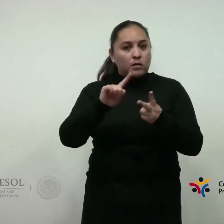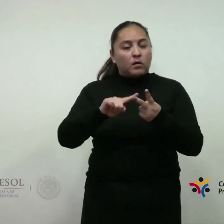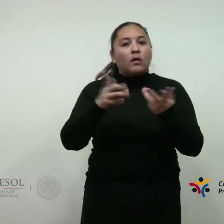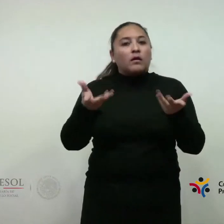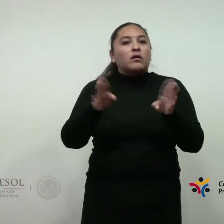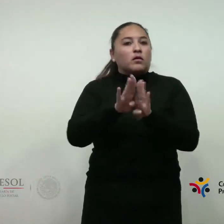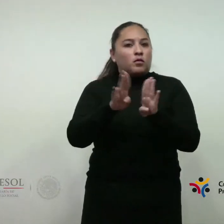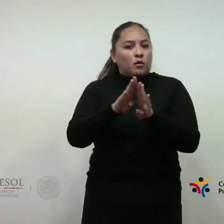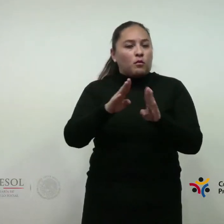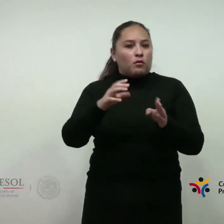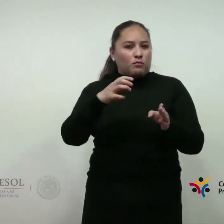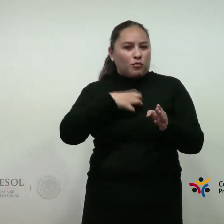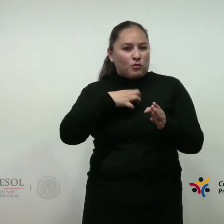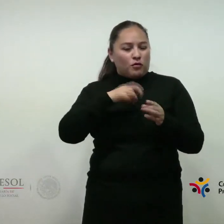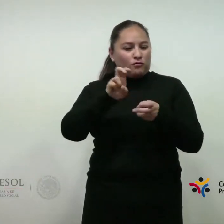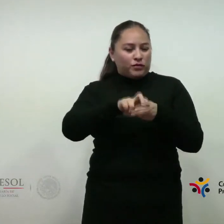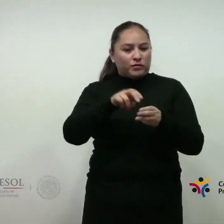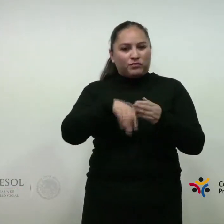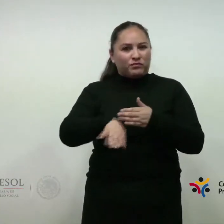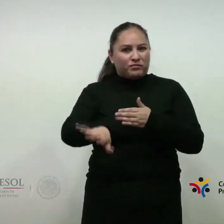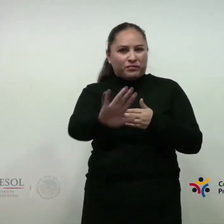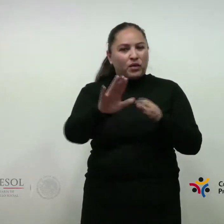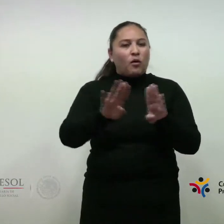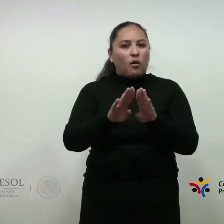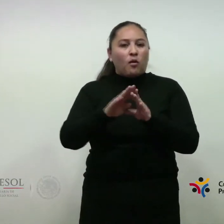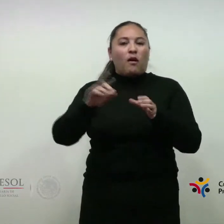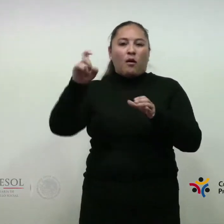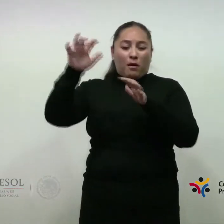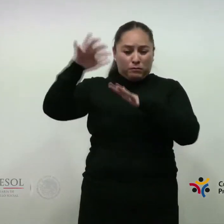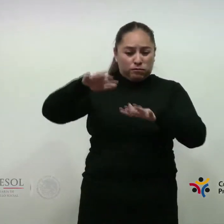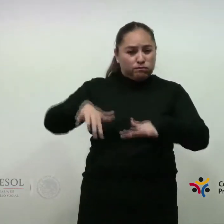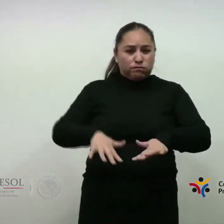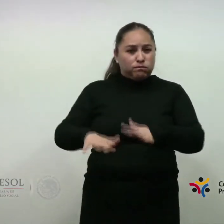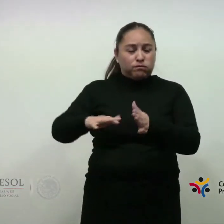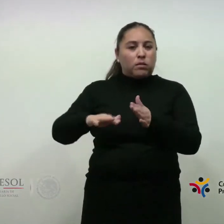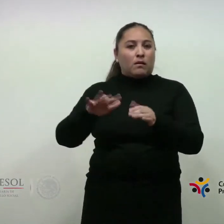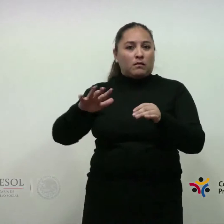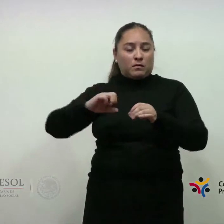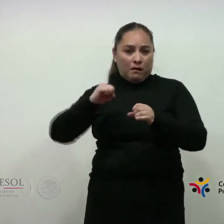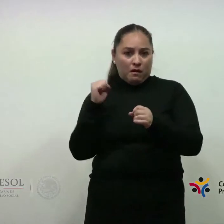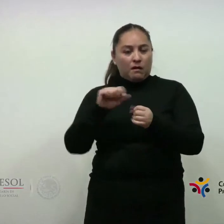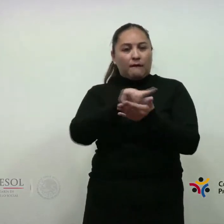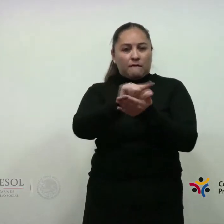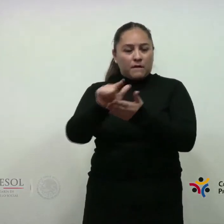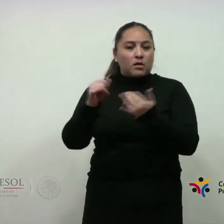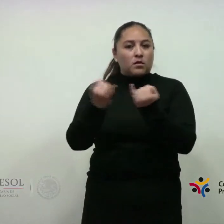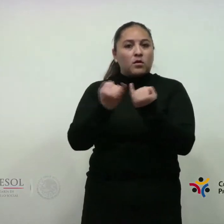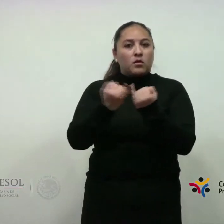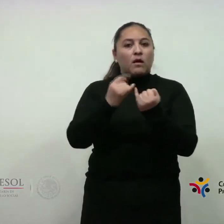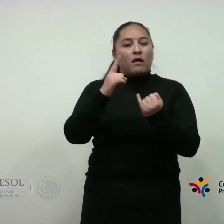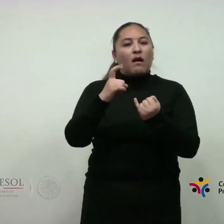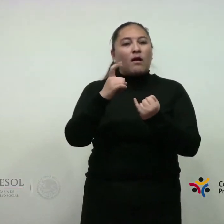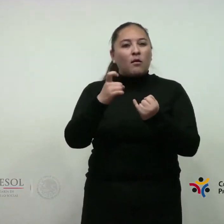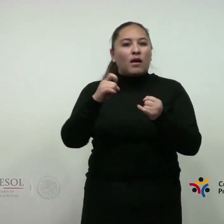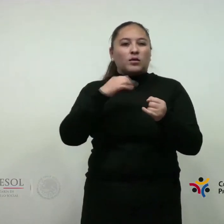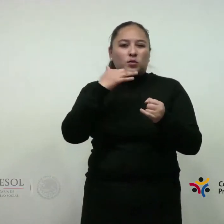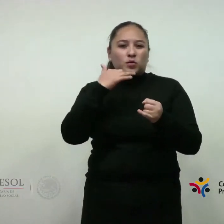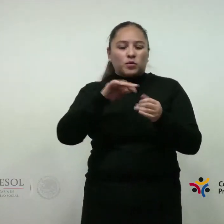obras como alcantarillado, drenaje, colectores y plantas o sistemas de tratamiento de aguas residuales, rellenos